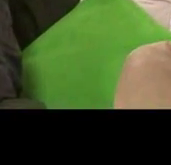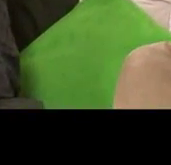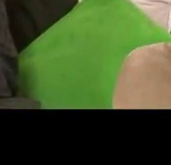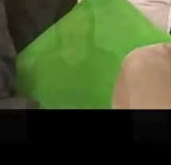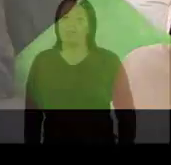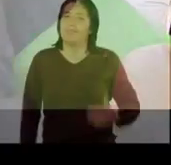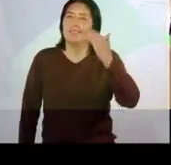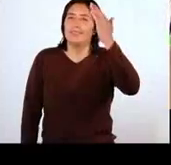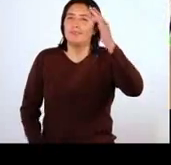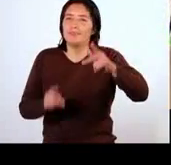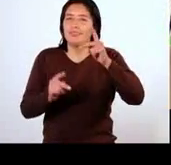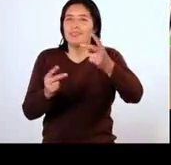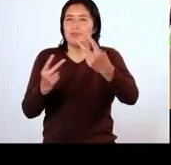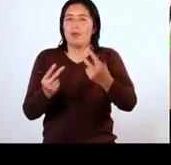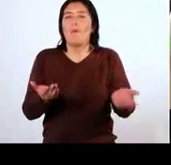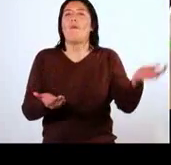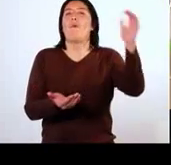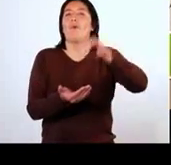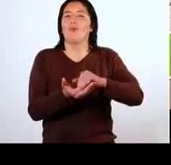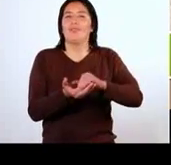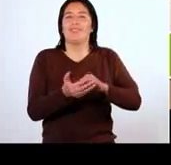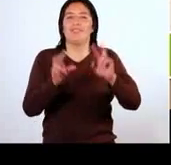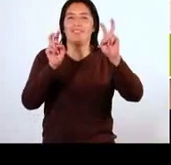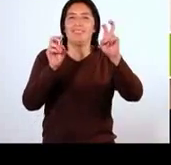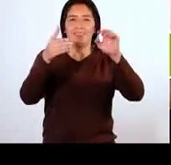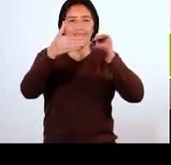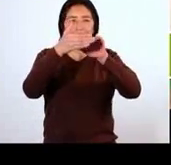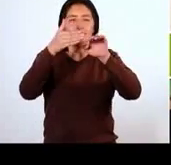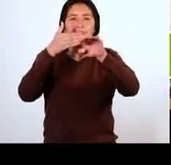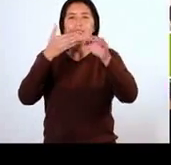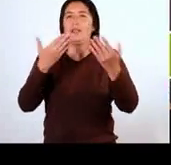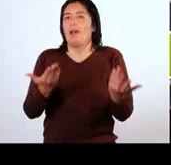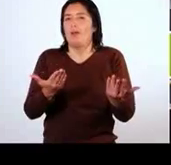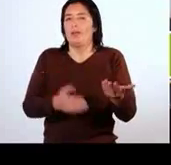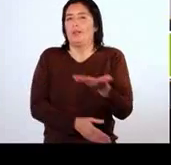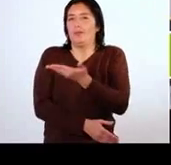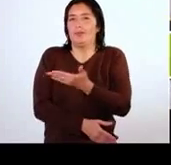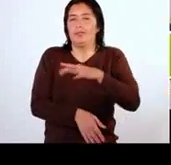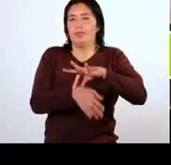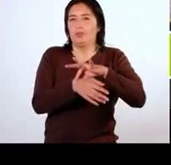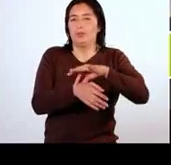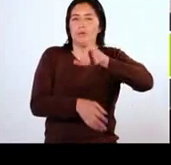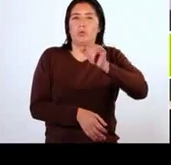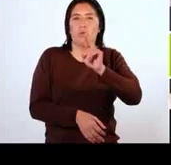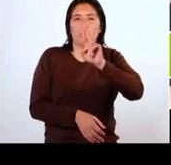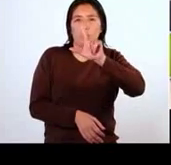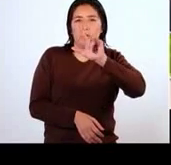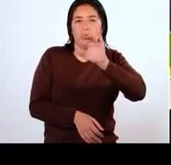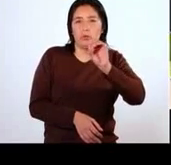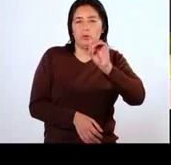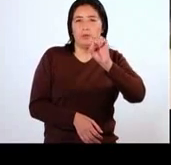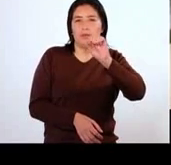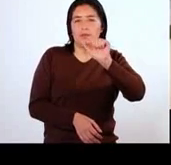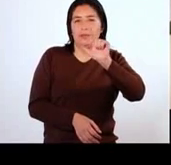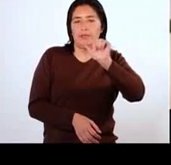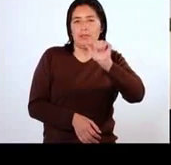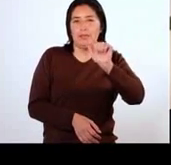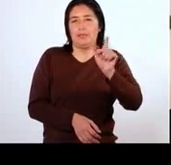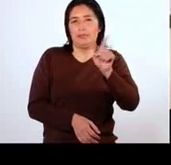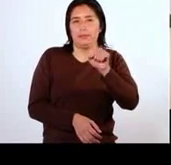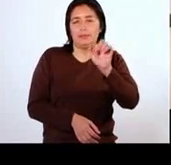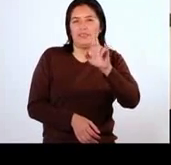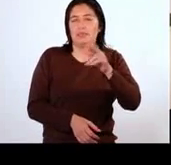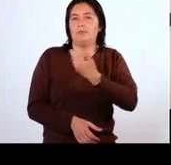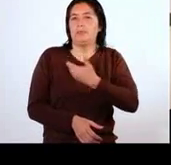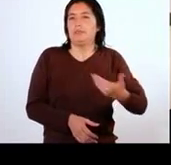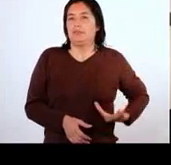¿Qué tal amigos? De vuelta en su programa Sin Barreras, esta vez con el doctor Julio Salazar, quien es presidente de la